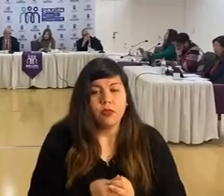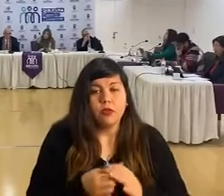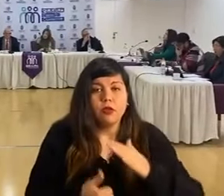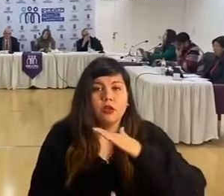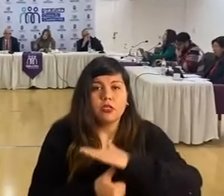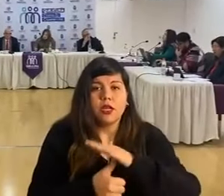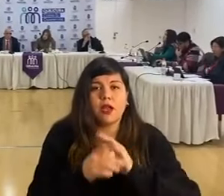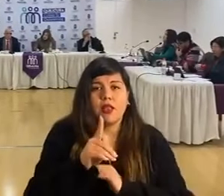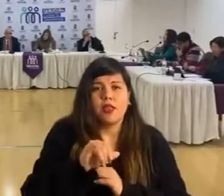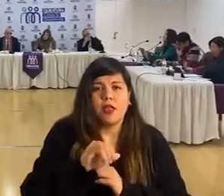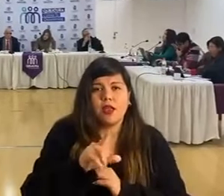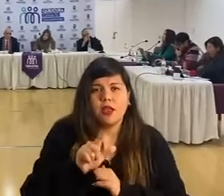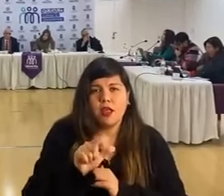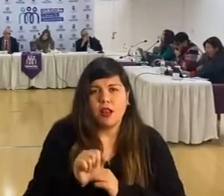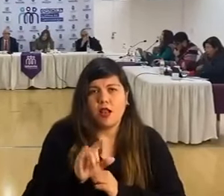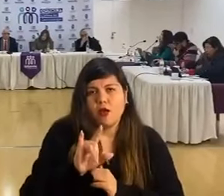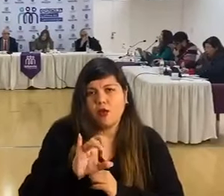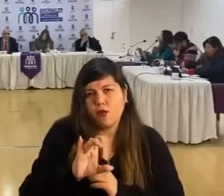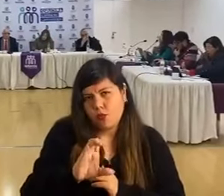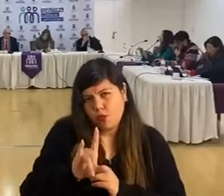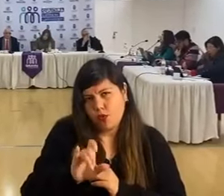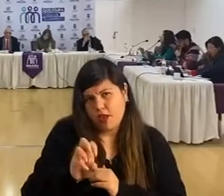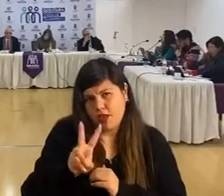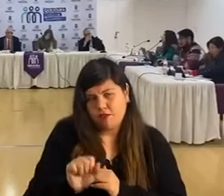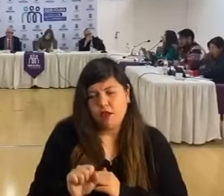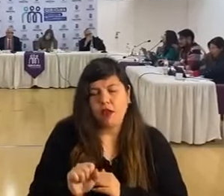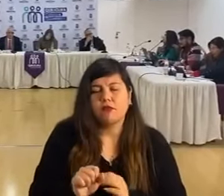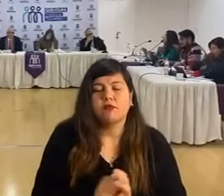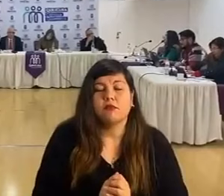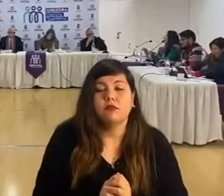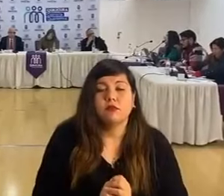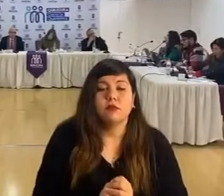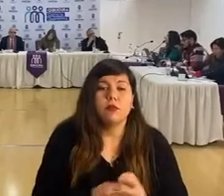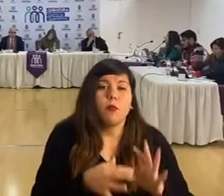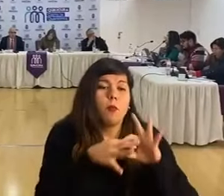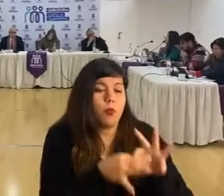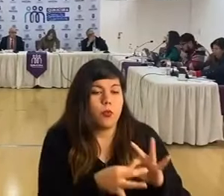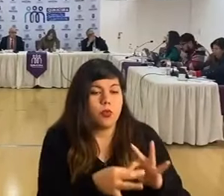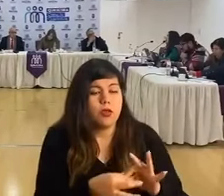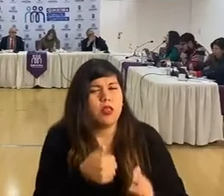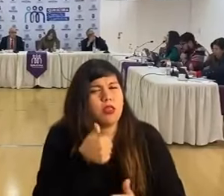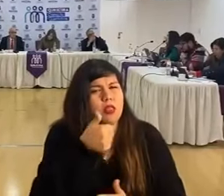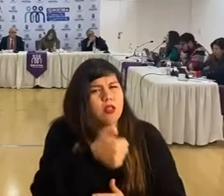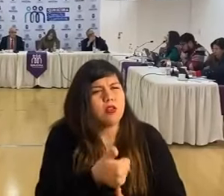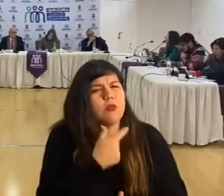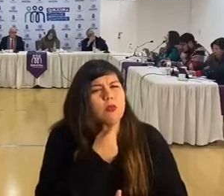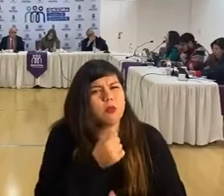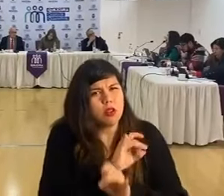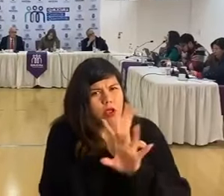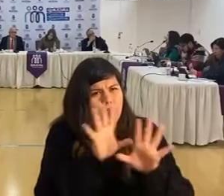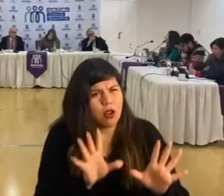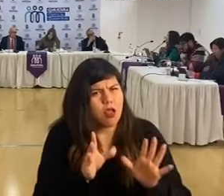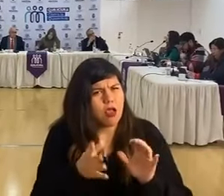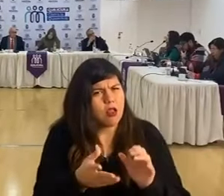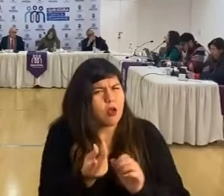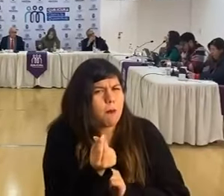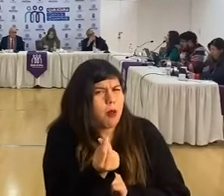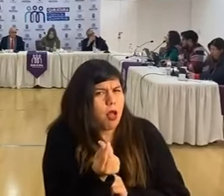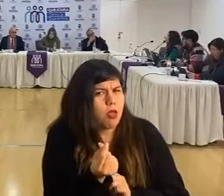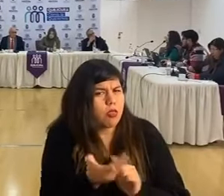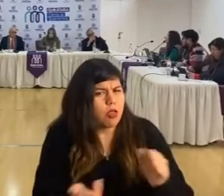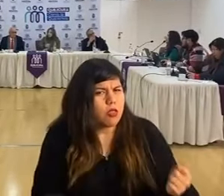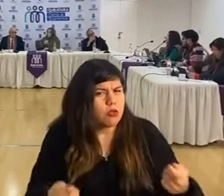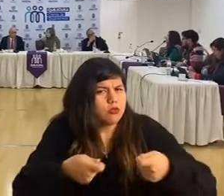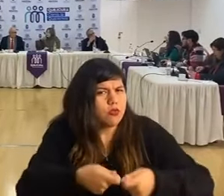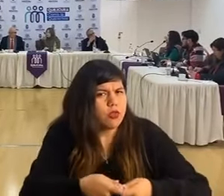Concejala Daniela Puegas tiene la palabra. Gracias. Sí, director, me gustaría que pudiese aclarar el monto de la subvención,